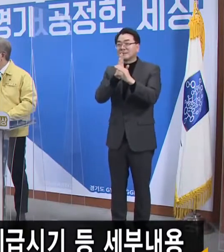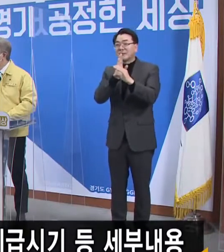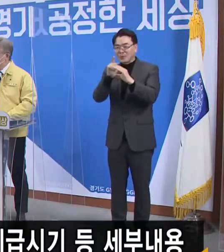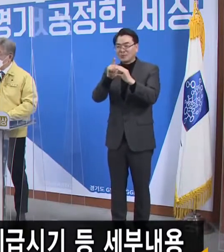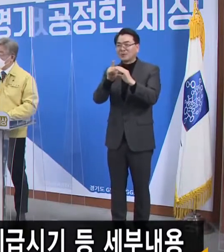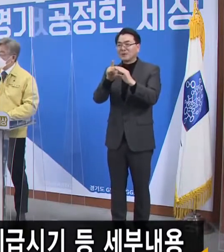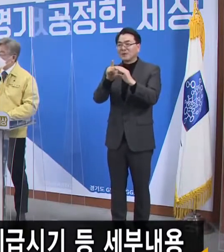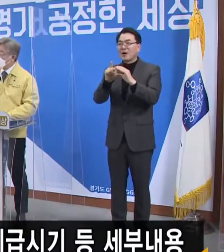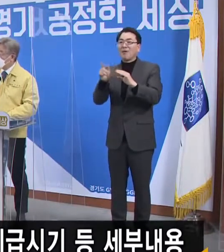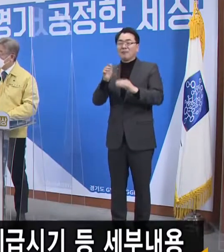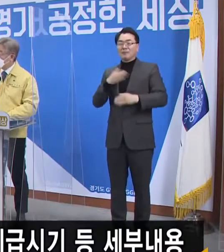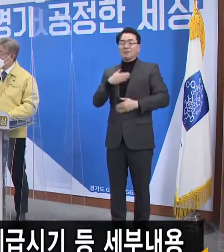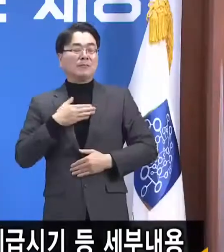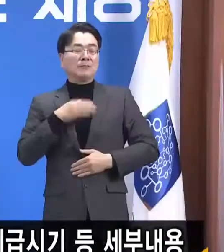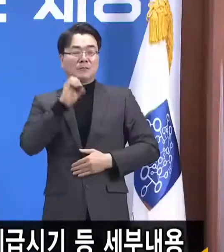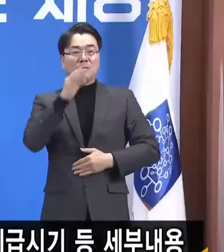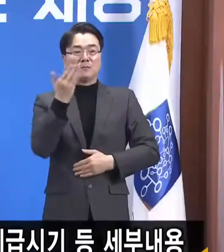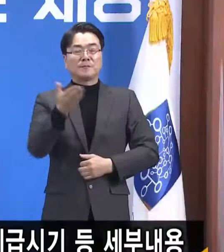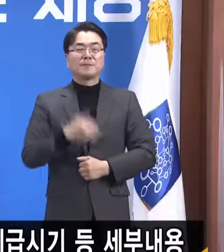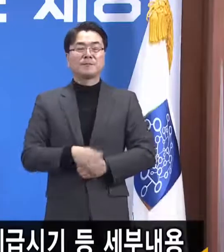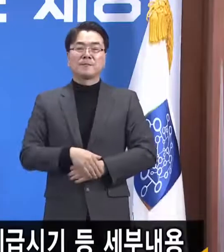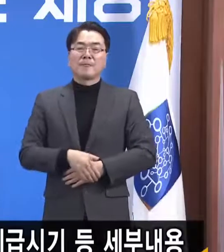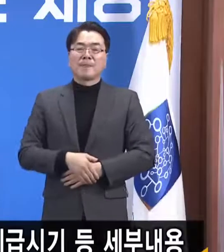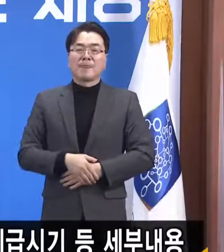드리도록 하겠습니다. 이것도 뭐 말씀을 드리도록 하죠.